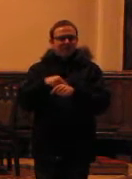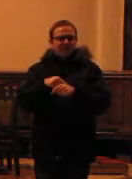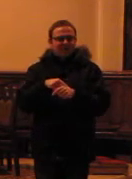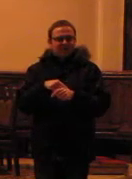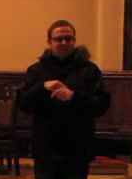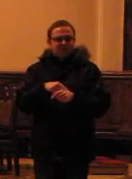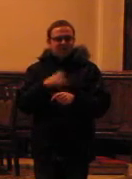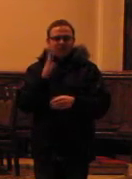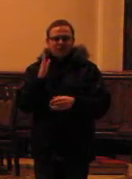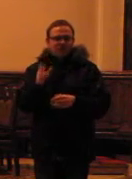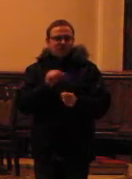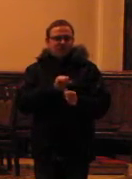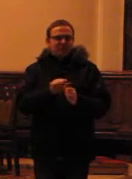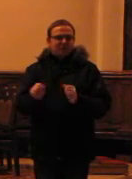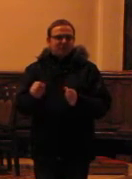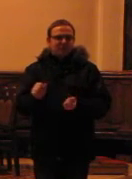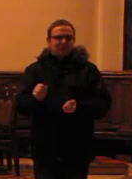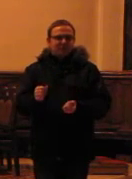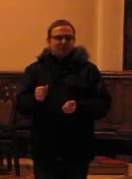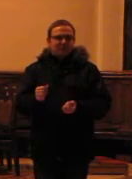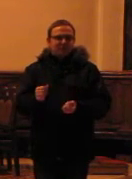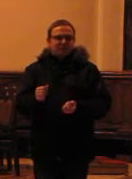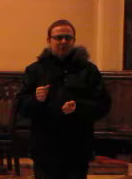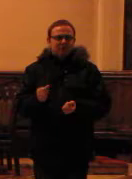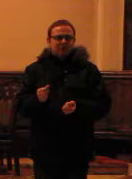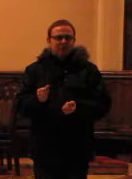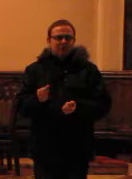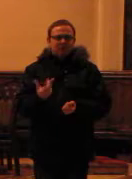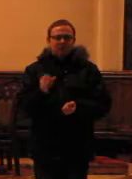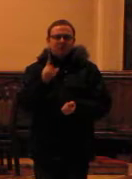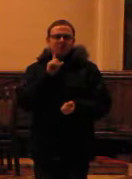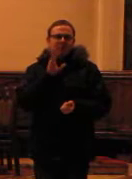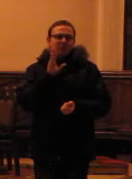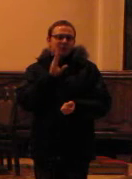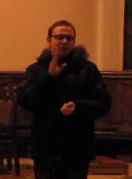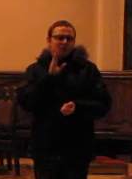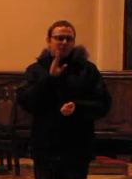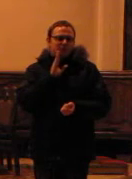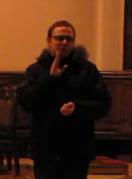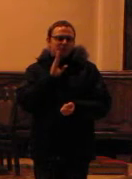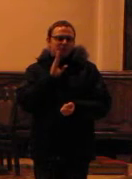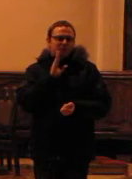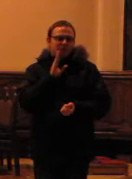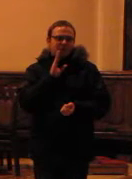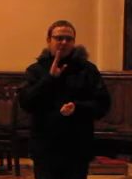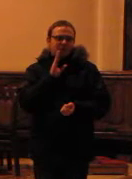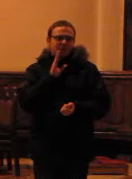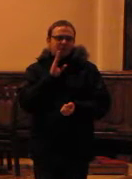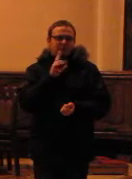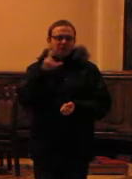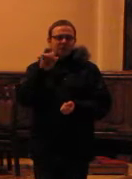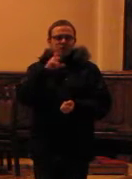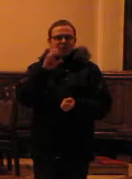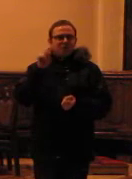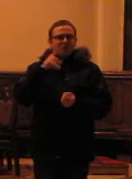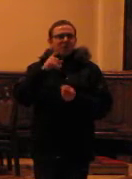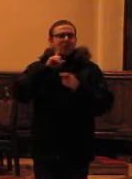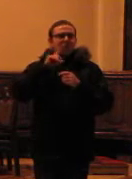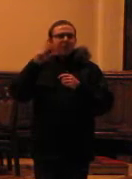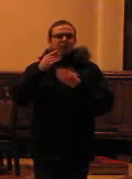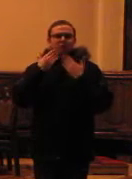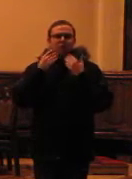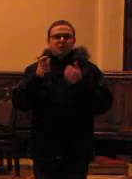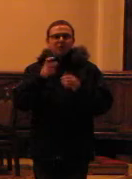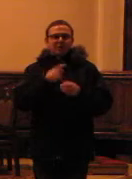jesteś. Jesteś. Jak to w obronie. W ramionach. Chwała Panu. Dziękuję serdecznie.